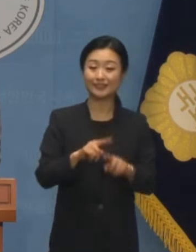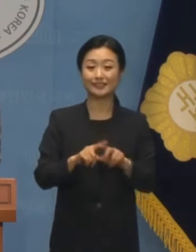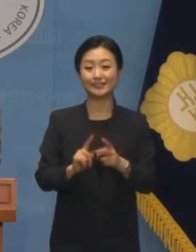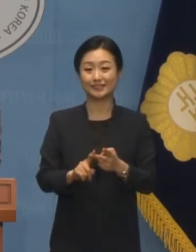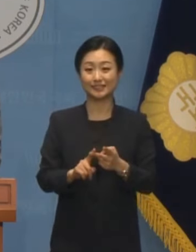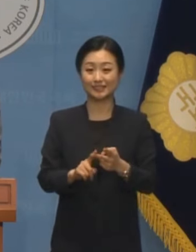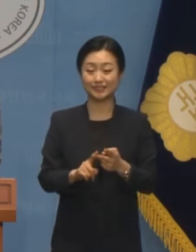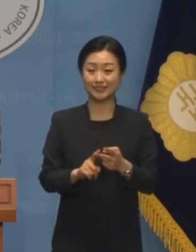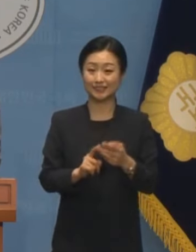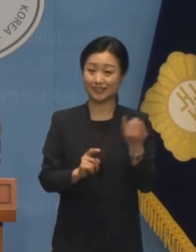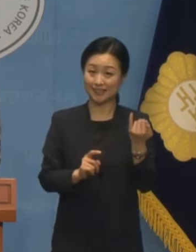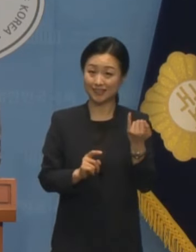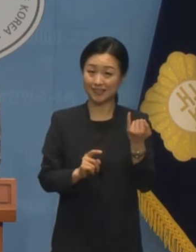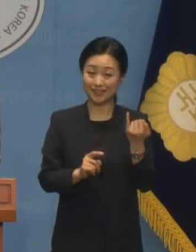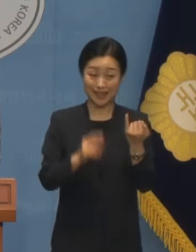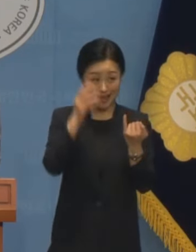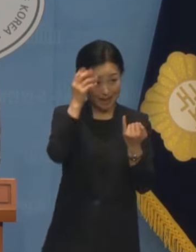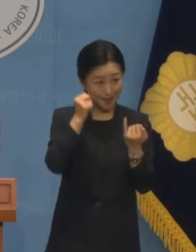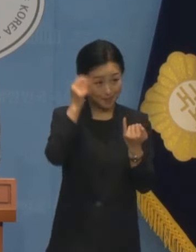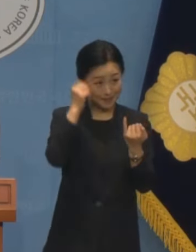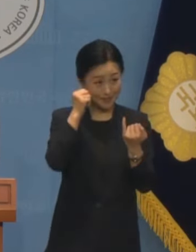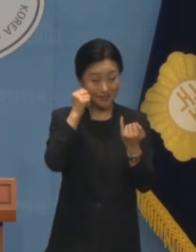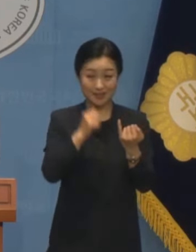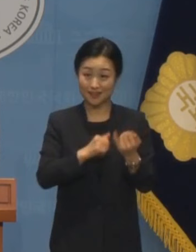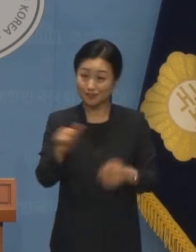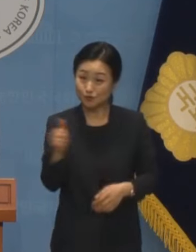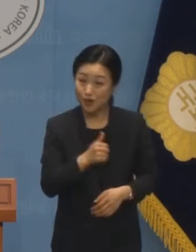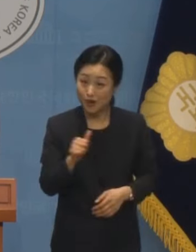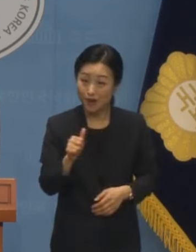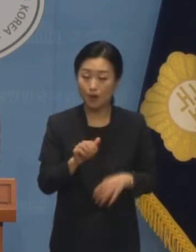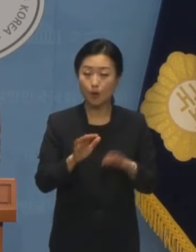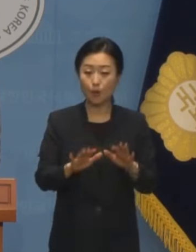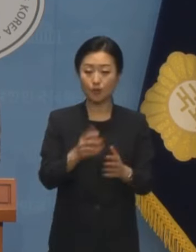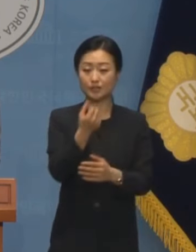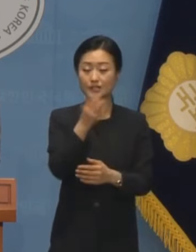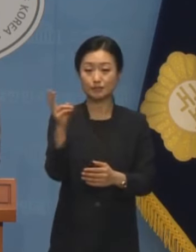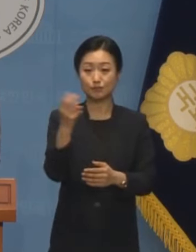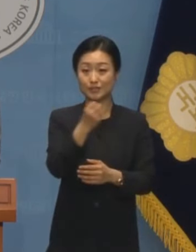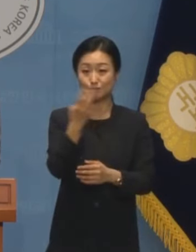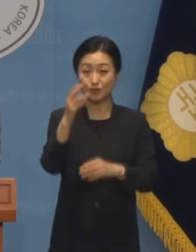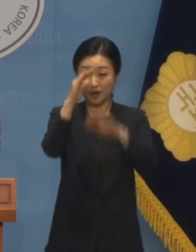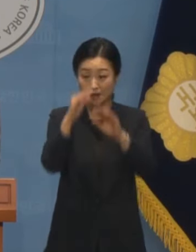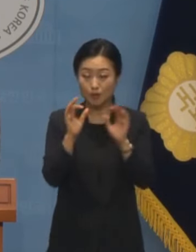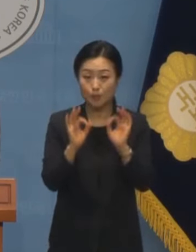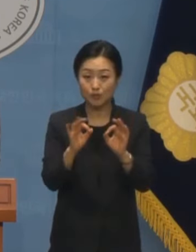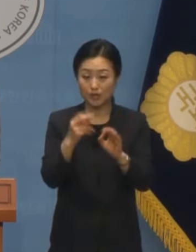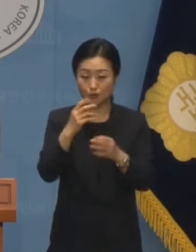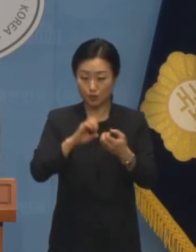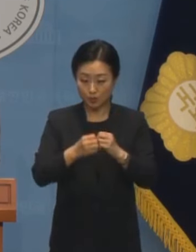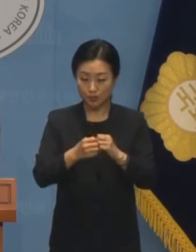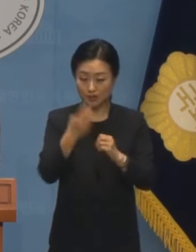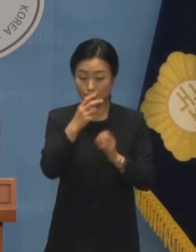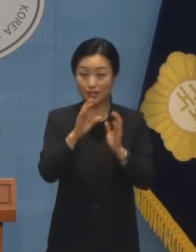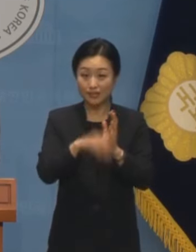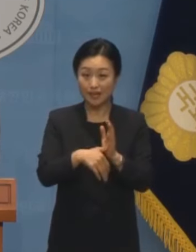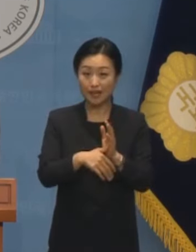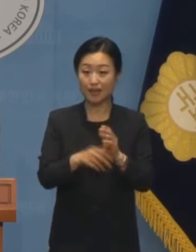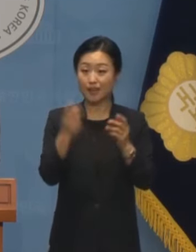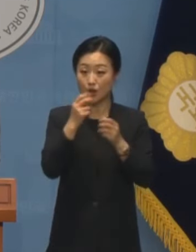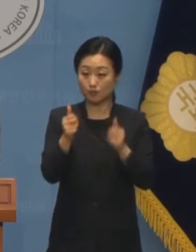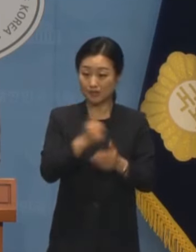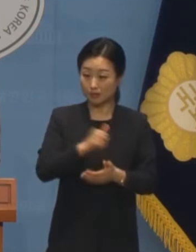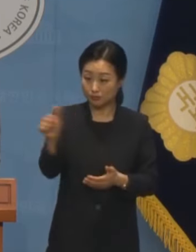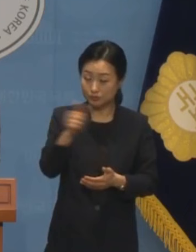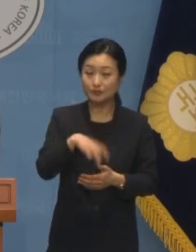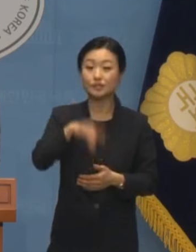장시호의 암기 출전입니까? 오늘 보도를 통해 국정농단 수사 당시 장시호씨의 출전 기록을